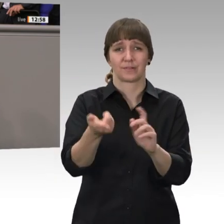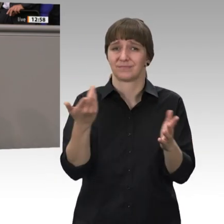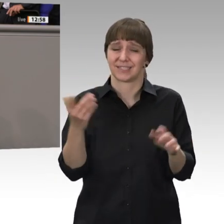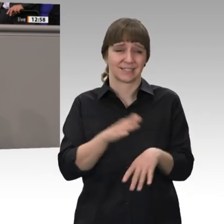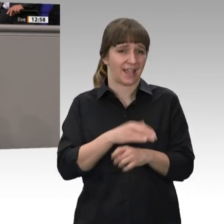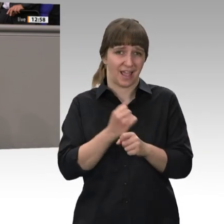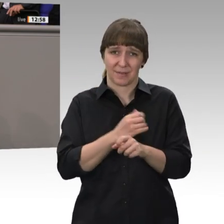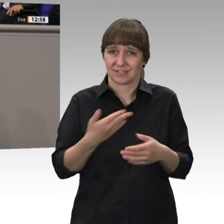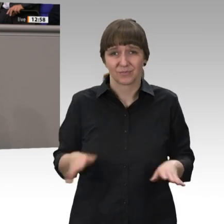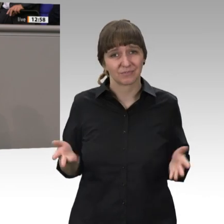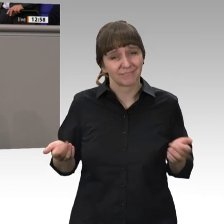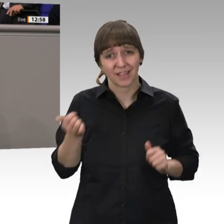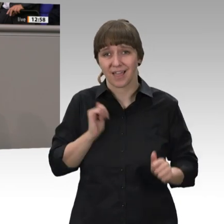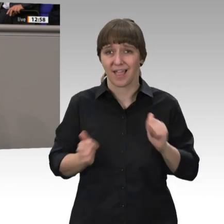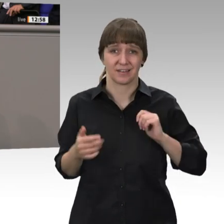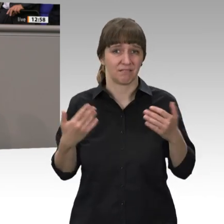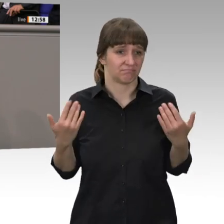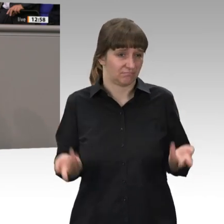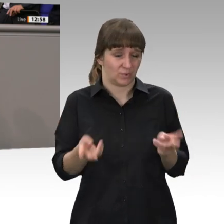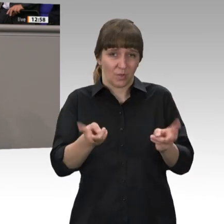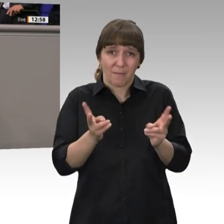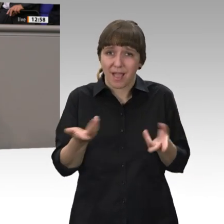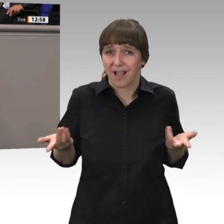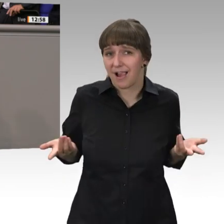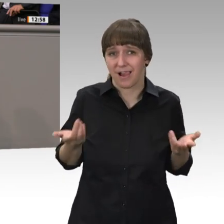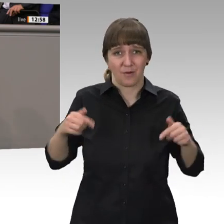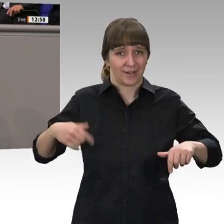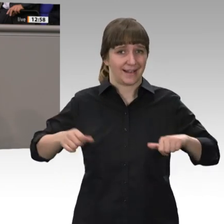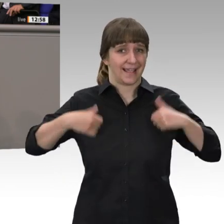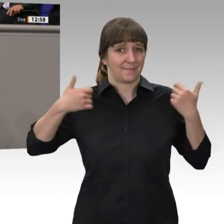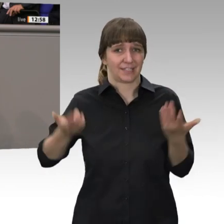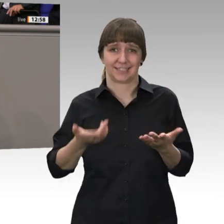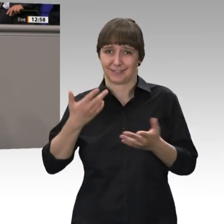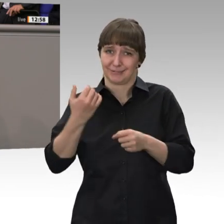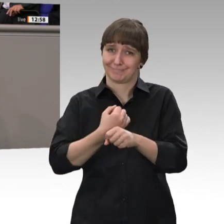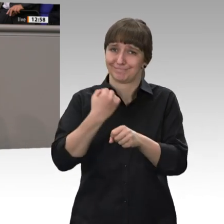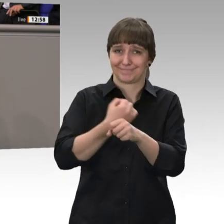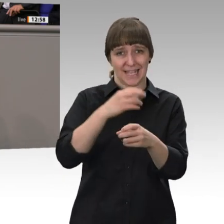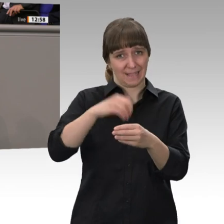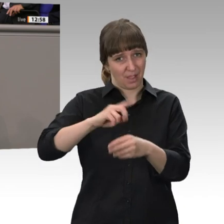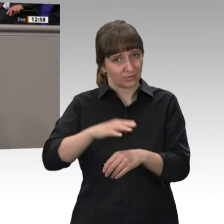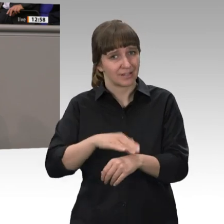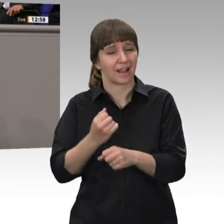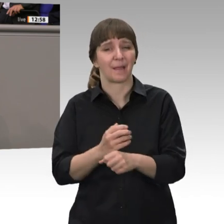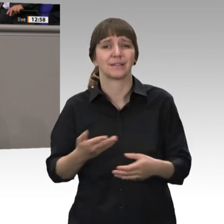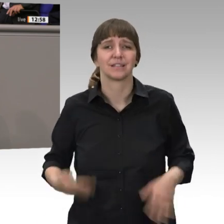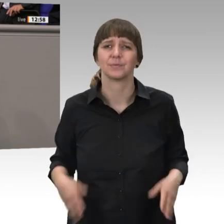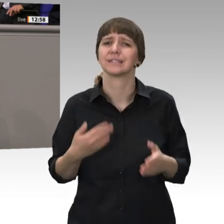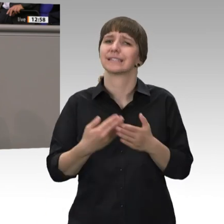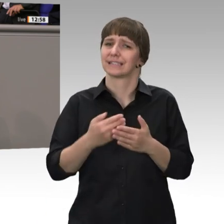Bestandteil einer Erwerbsbiografie heutzutage. Deswegen, finde ich, müssen Sie auch als Anspruchszeiten für